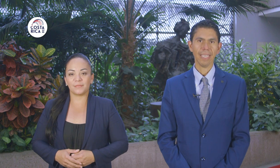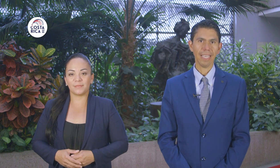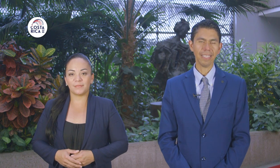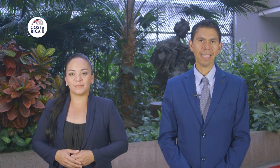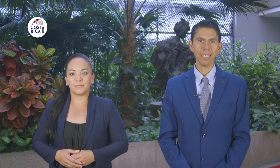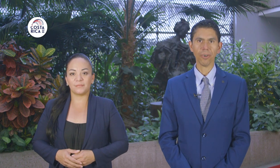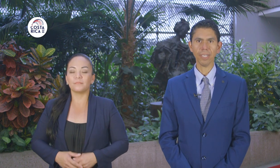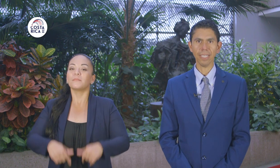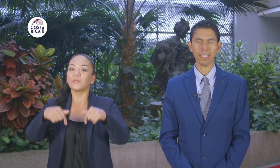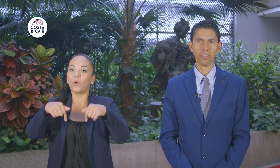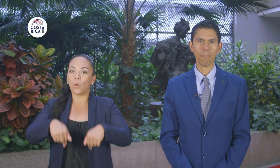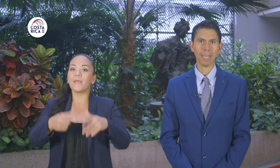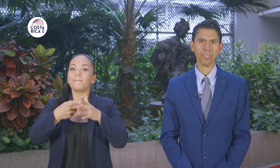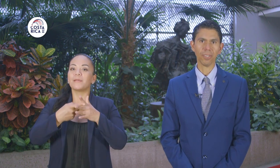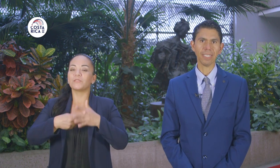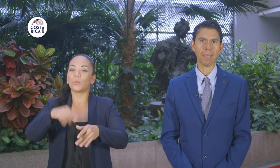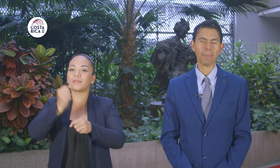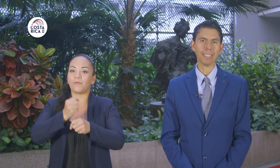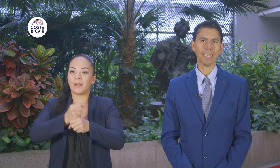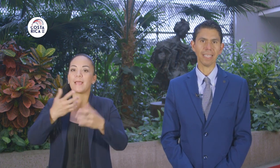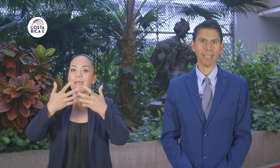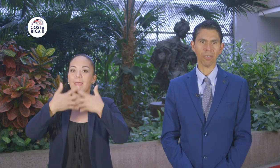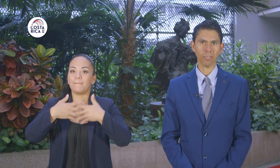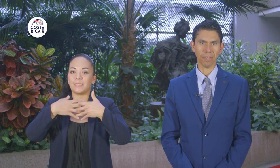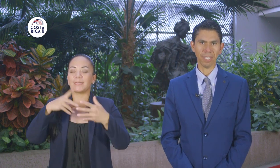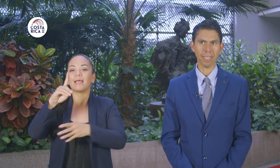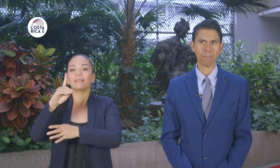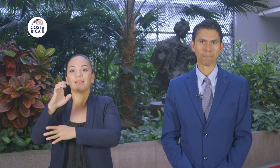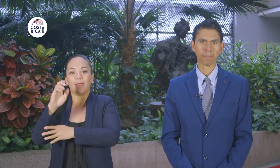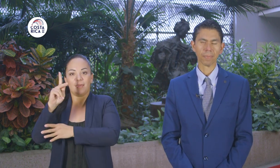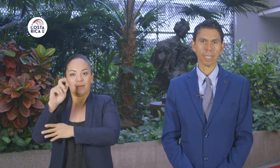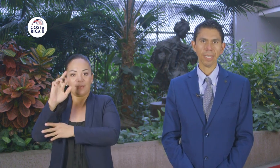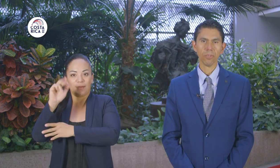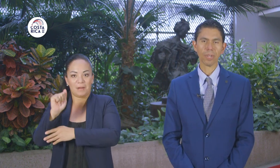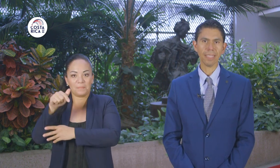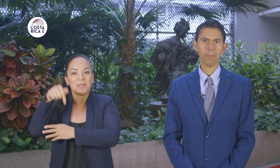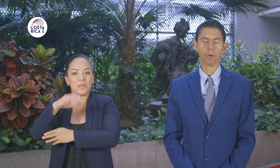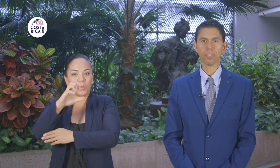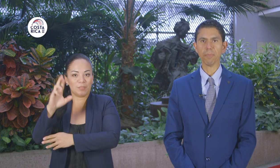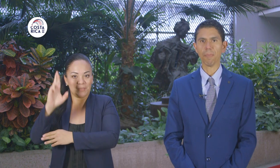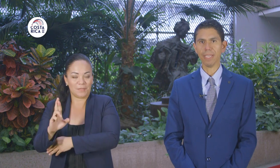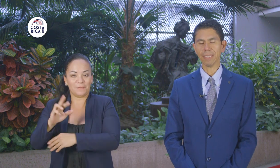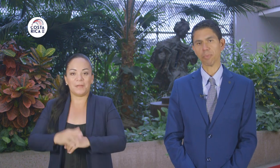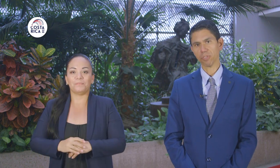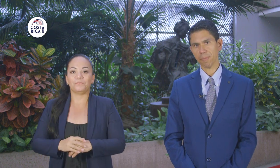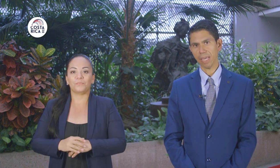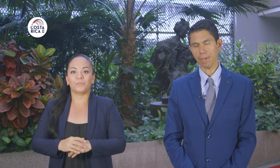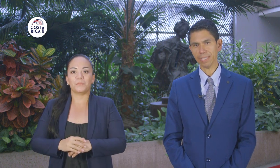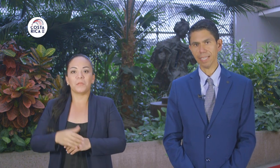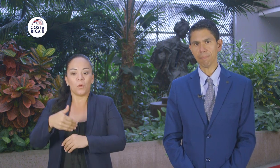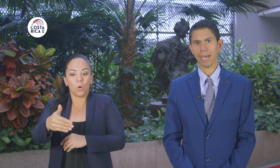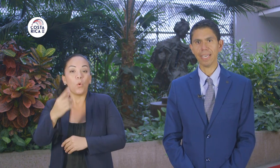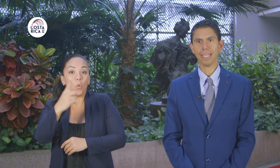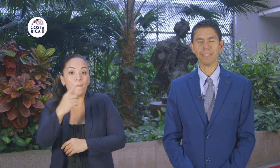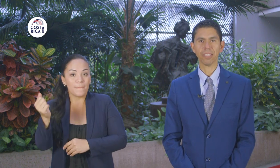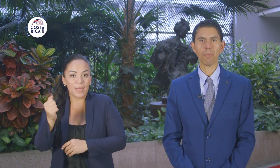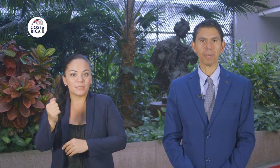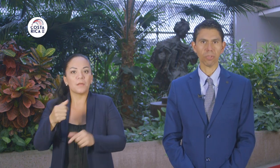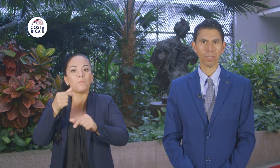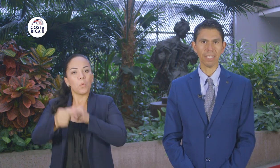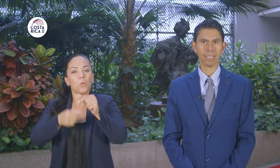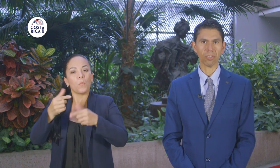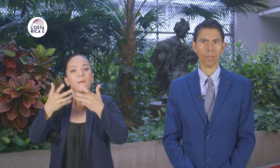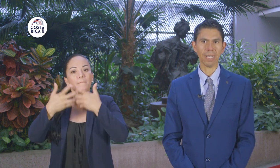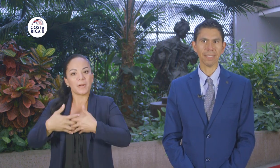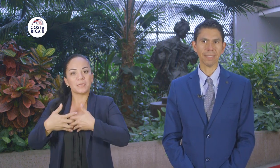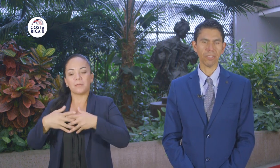El día de hoy inició operaciones la empresa DECRA en Costa Rica. Durante el próximo mes aproximadamente, va a ir haciendo